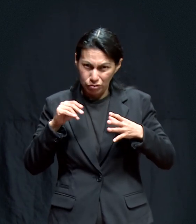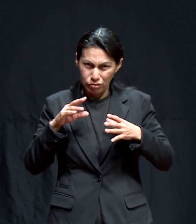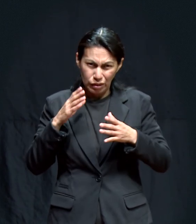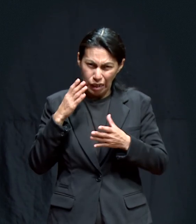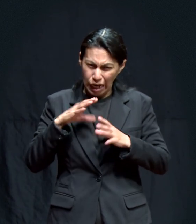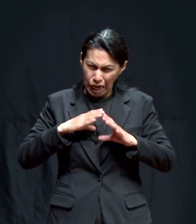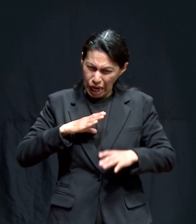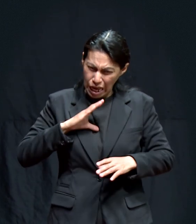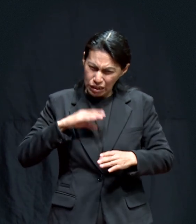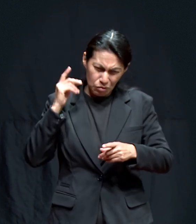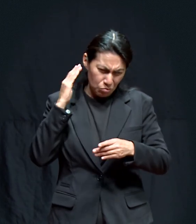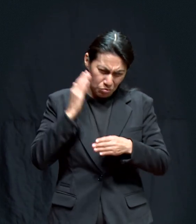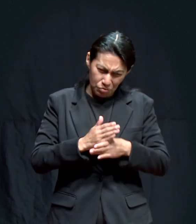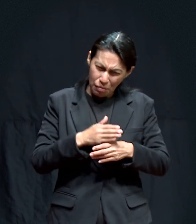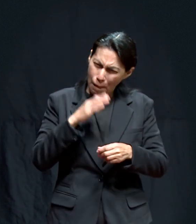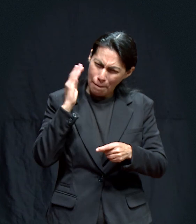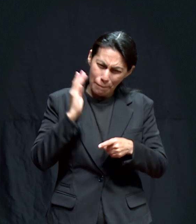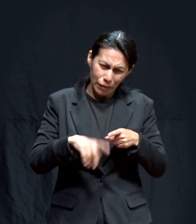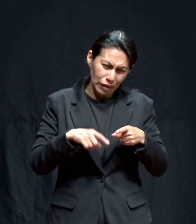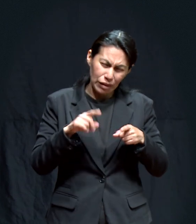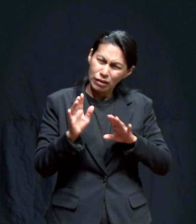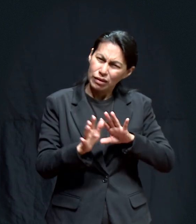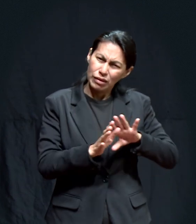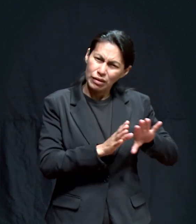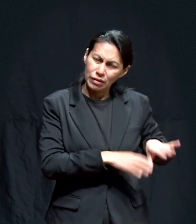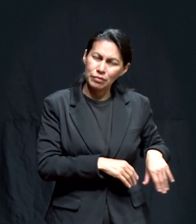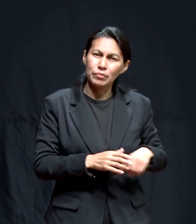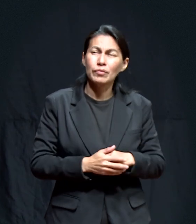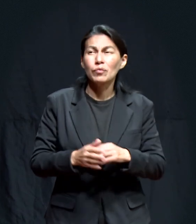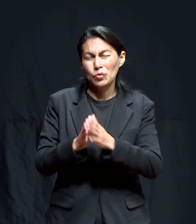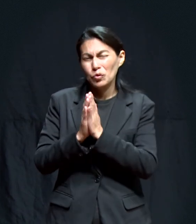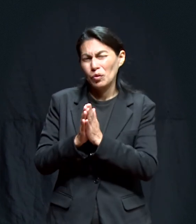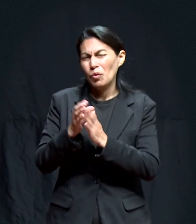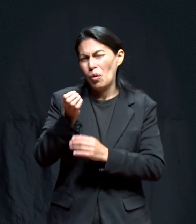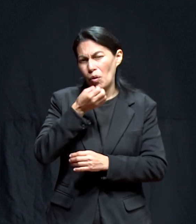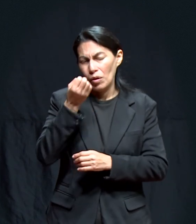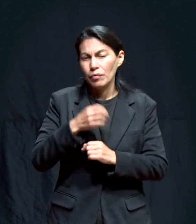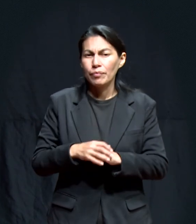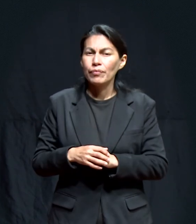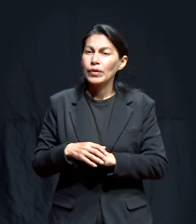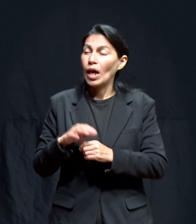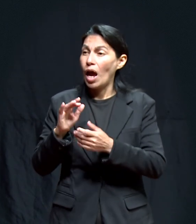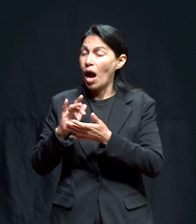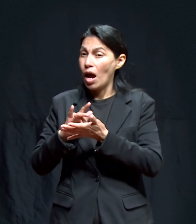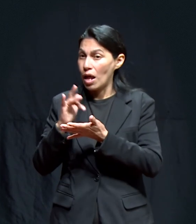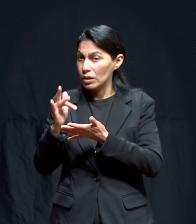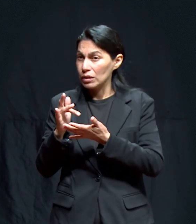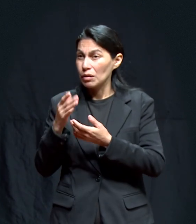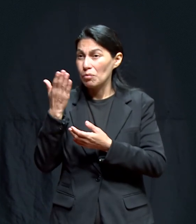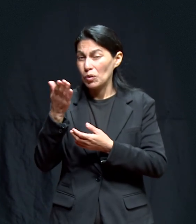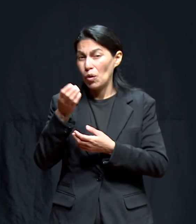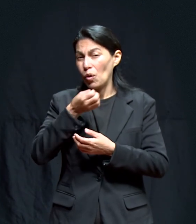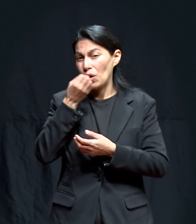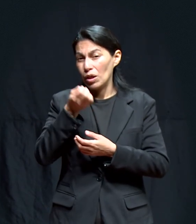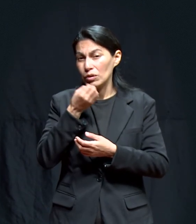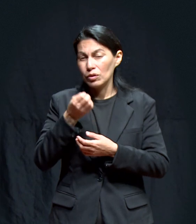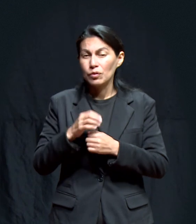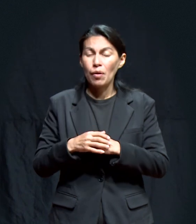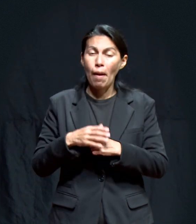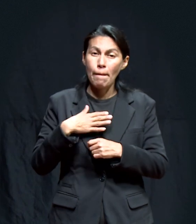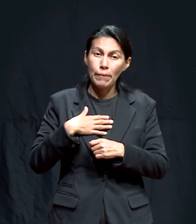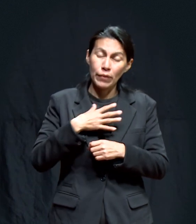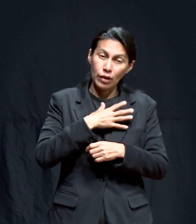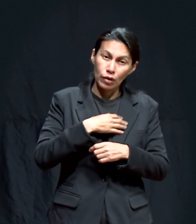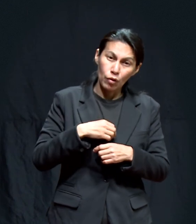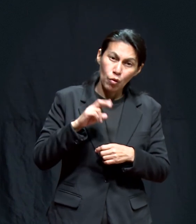Villar Doy muchas gracias A Dios Por la salud De mi hijo O Ciel Que ya está saliendo Del COVID Y por la lluvia Que